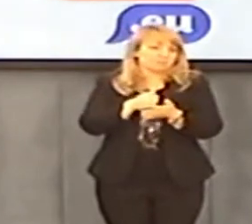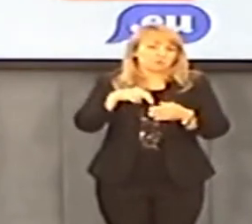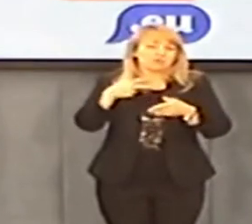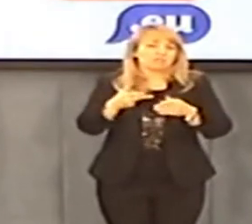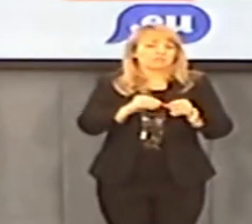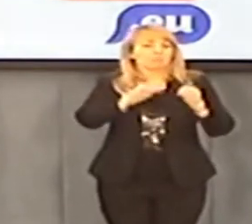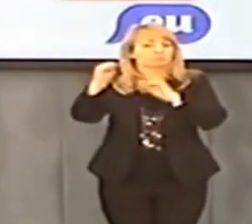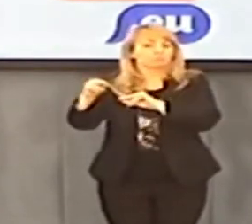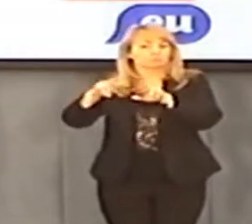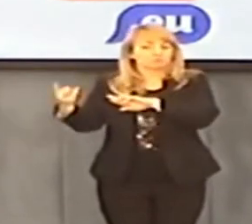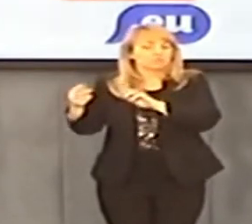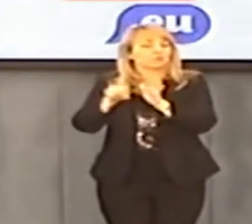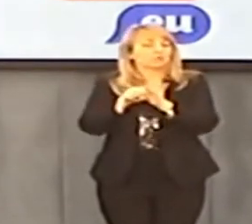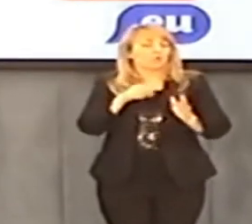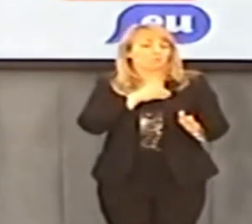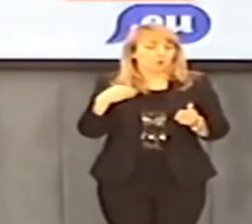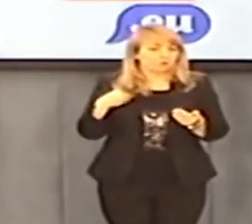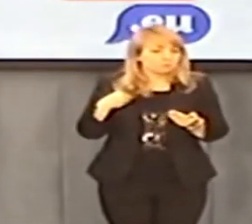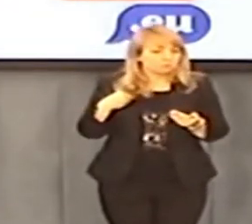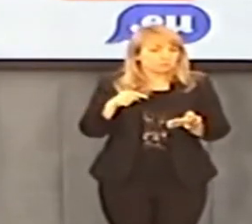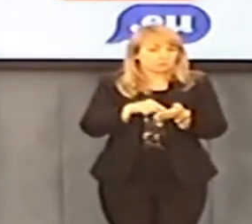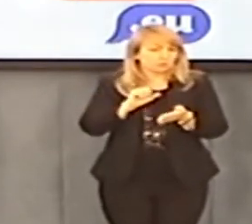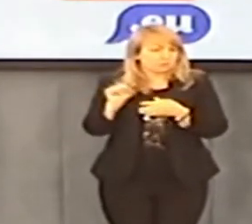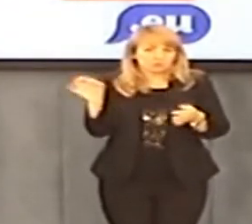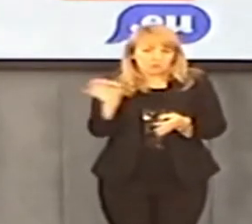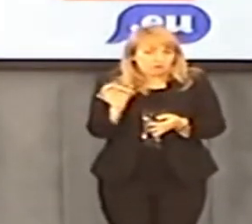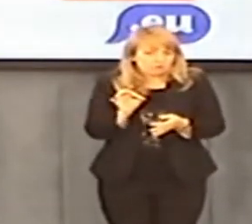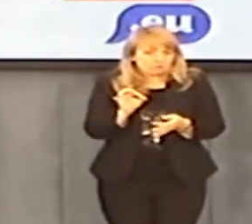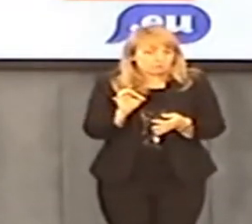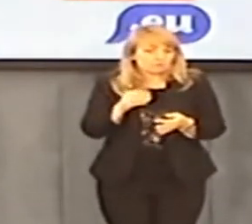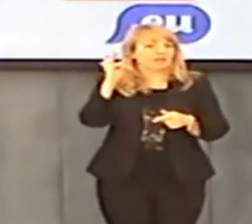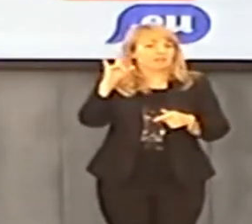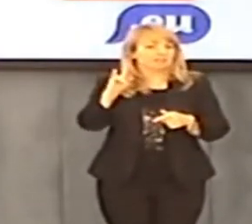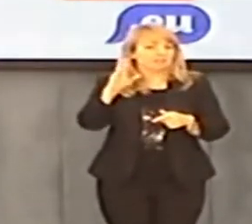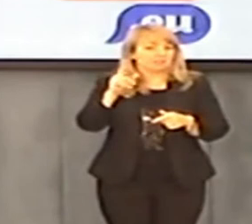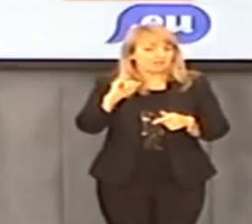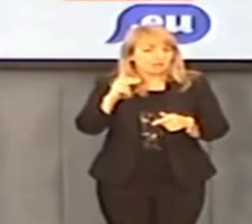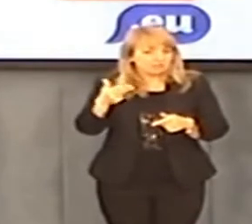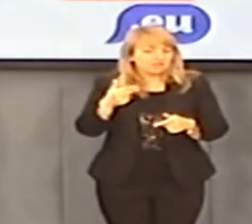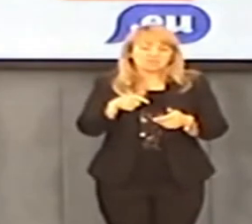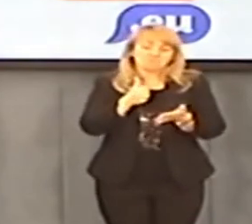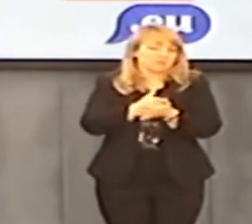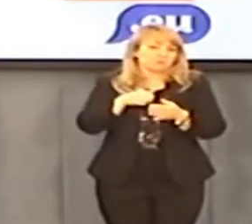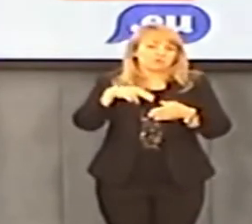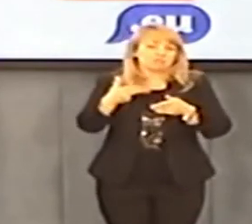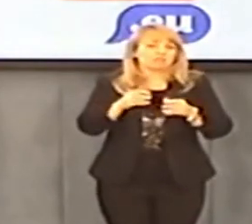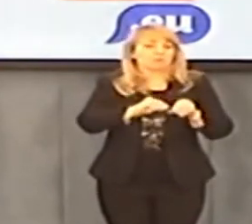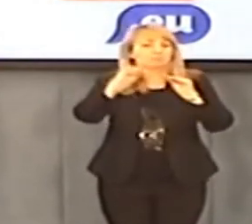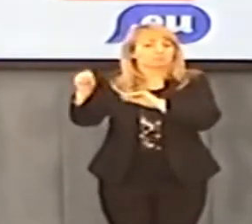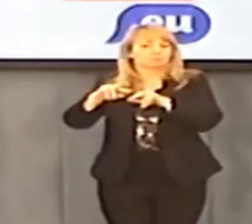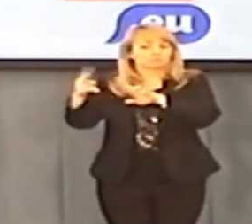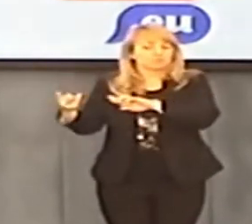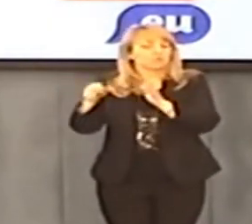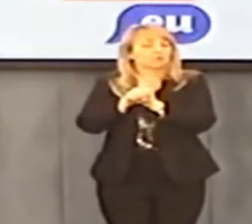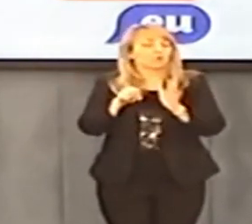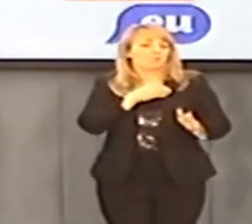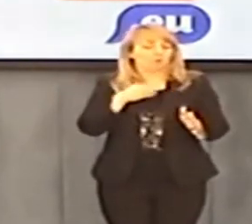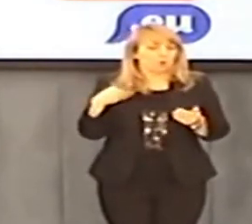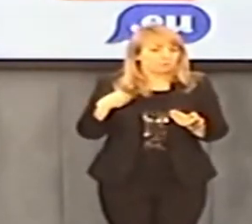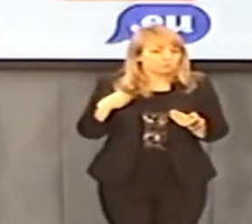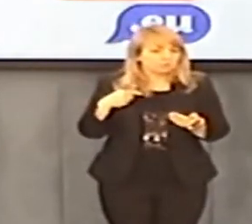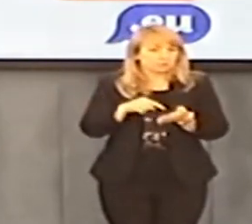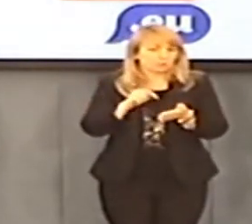prokuratury, że jest on obywatelem Watykanu i w związku z tym nie podlega ekstradycji. Tam jeszcze jakieś jedno zdanie było. były trzy zdania, które